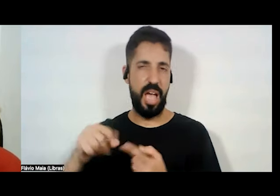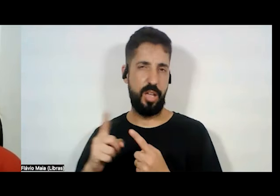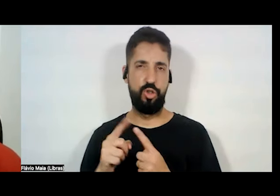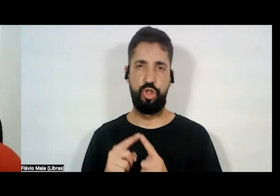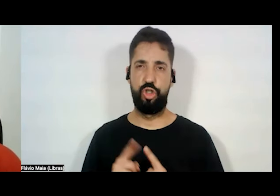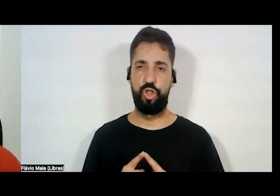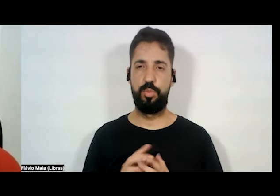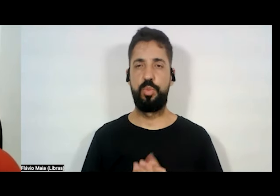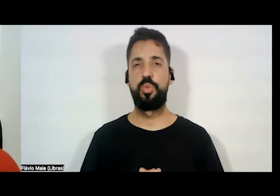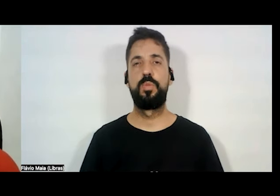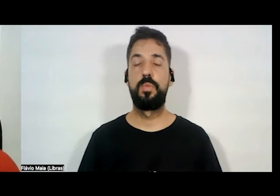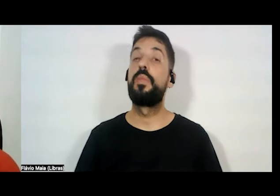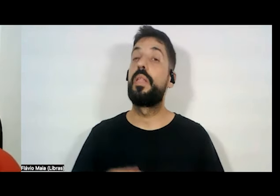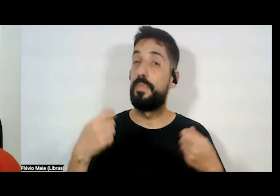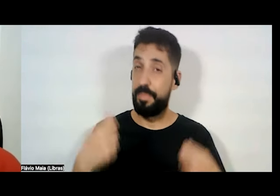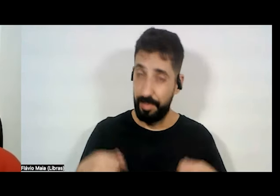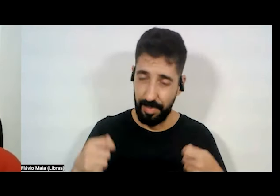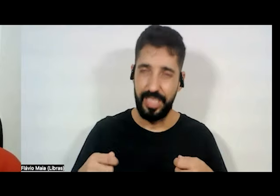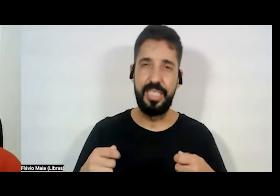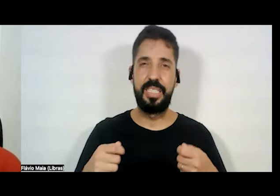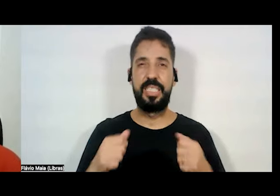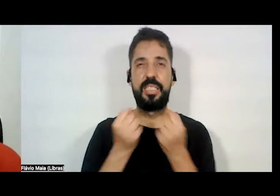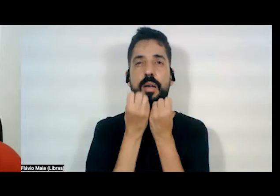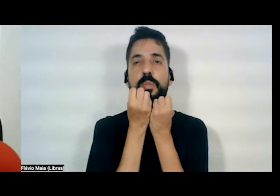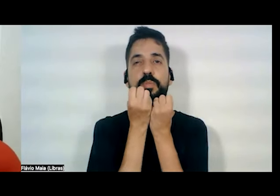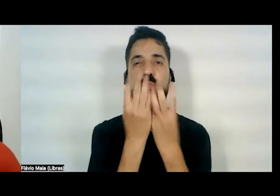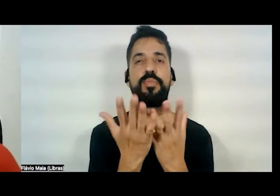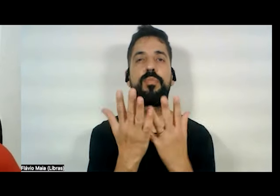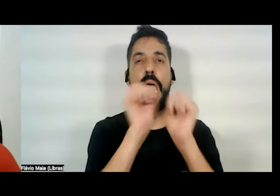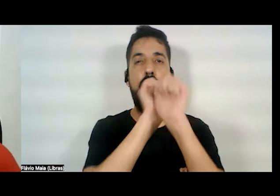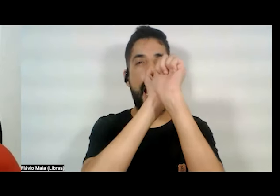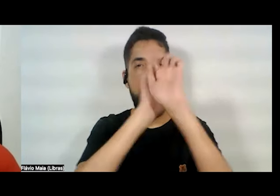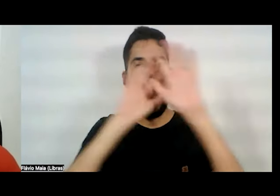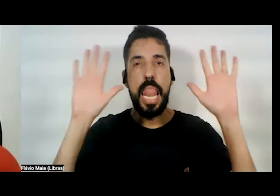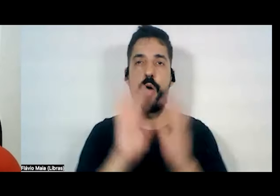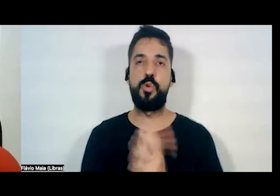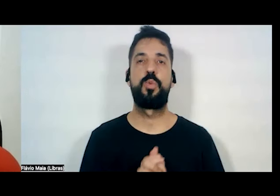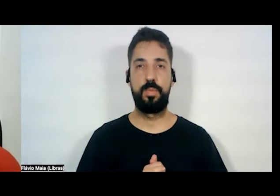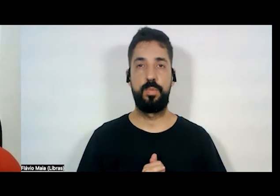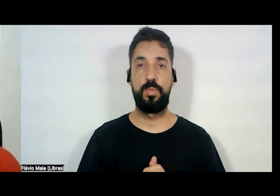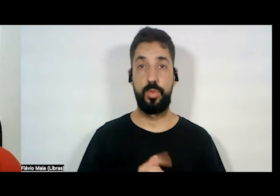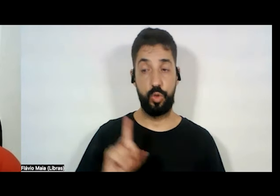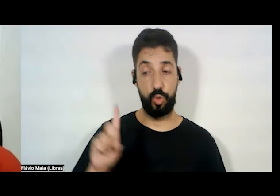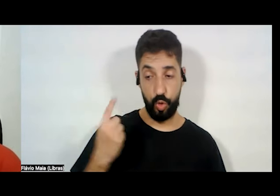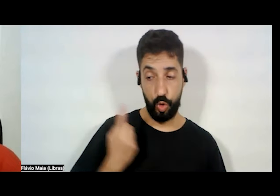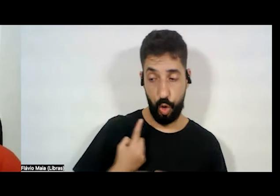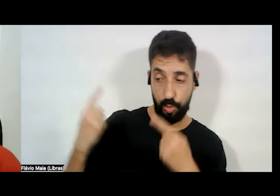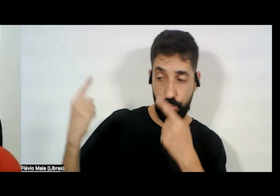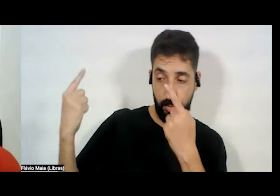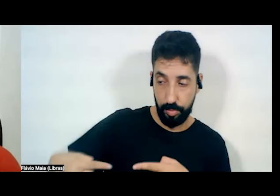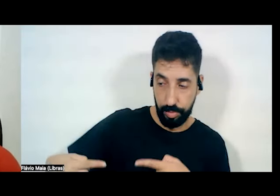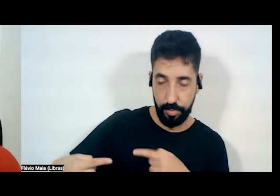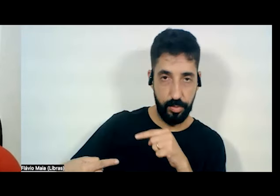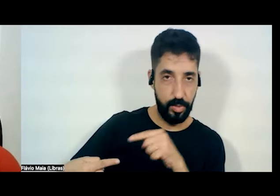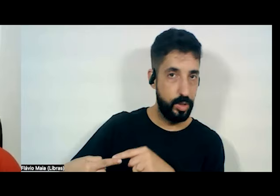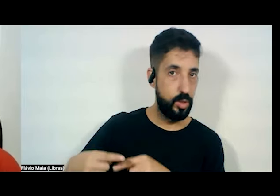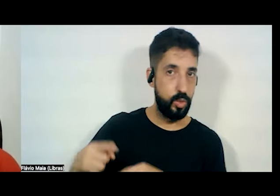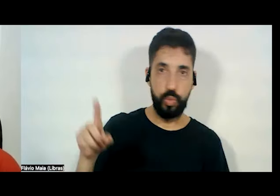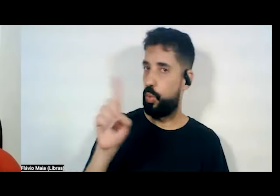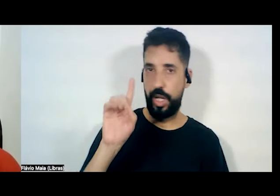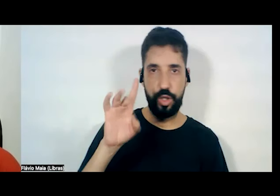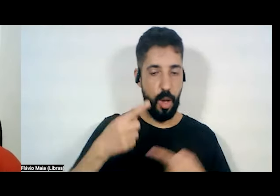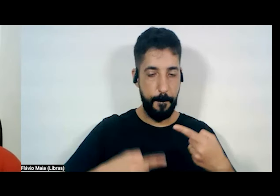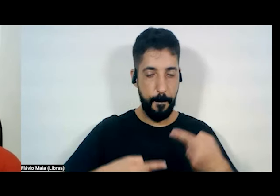Nós precisamos deixar muito claro que os nossos adversários, não só políticos, mas de